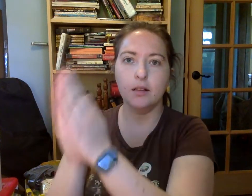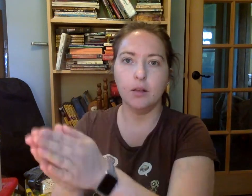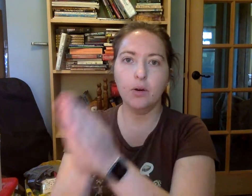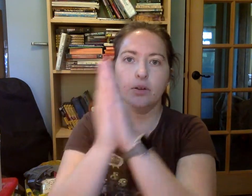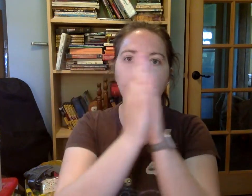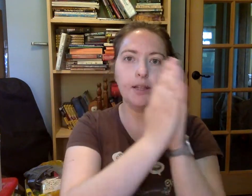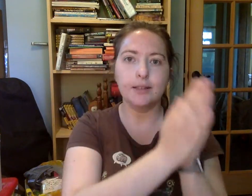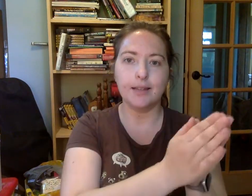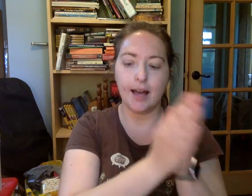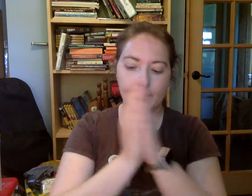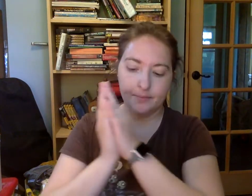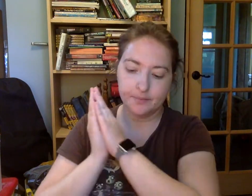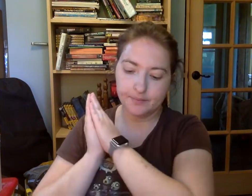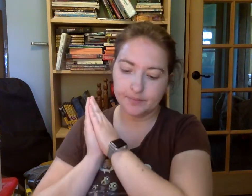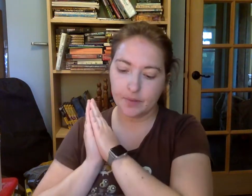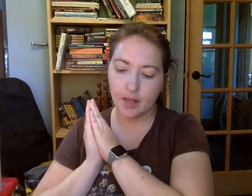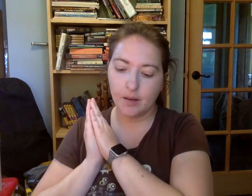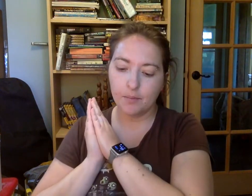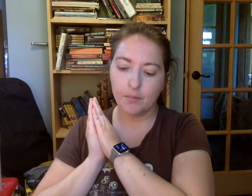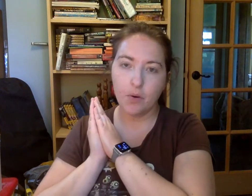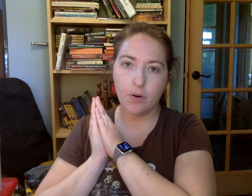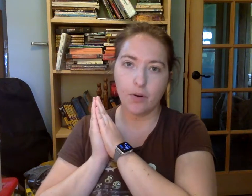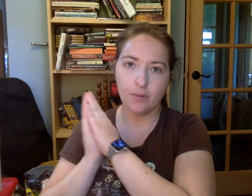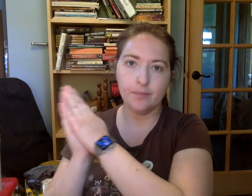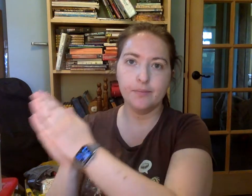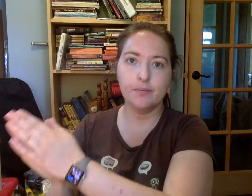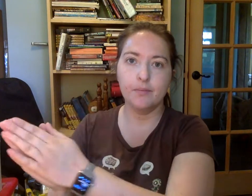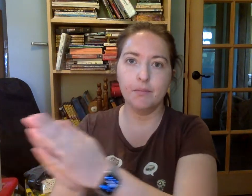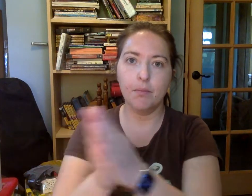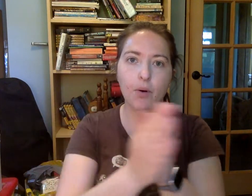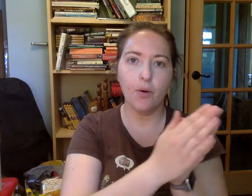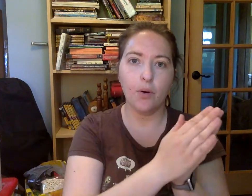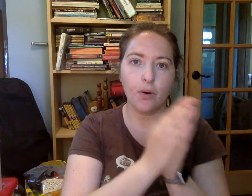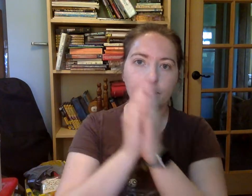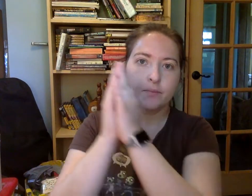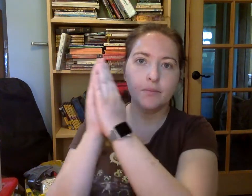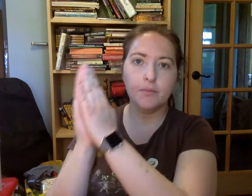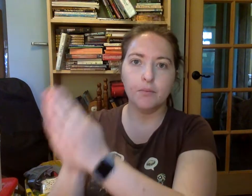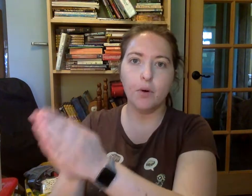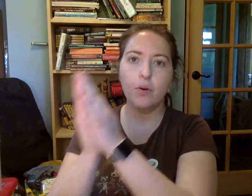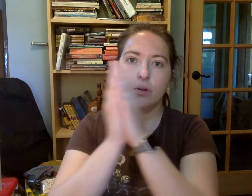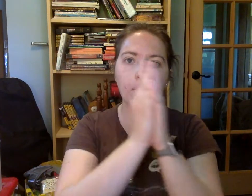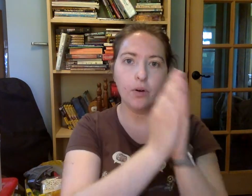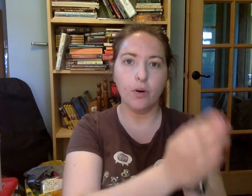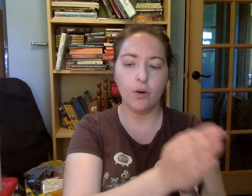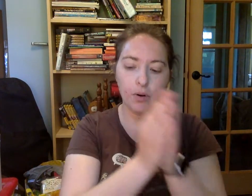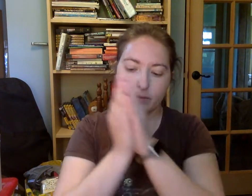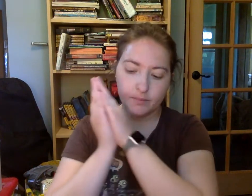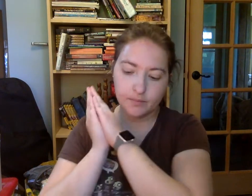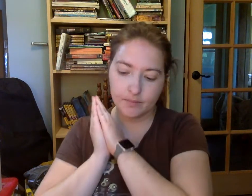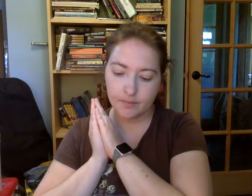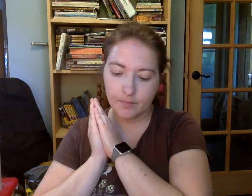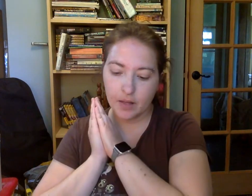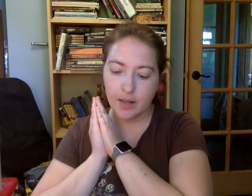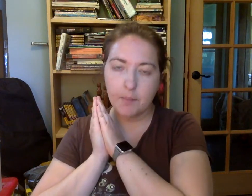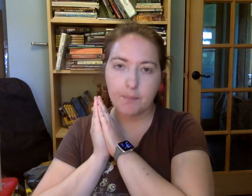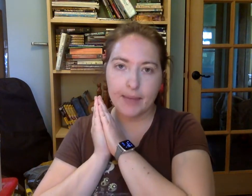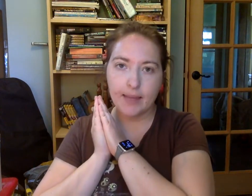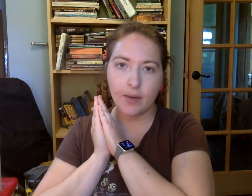Lona. Na. Mojo. Mojo. Mo. Jo. Pío.